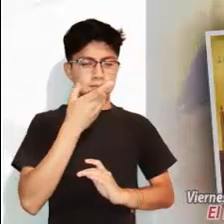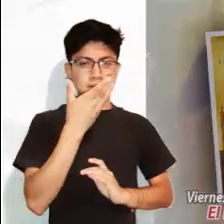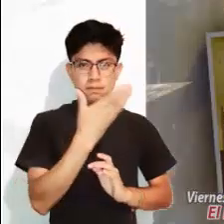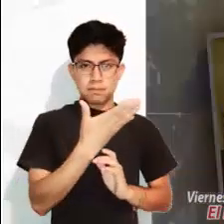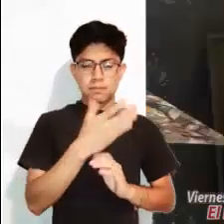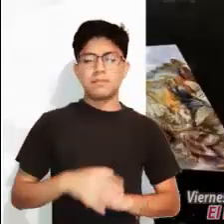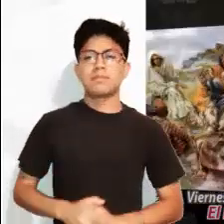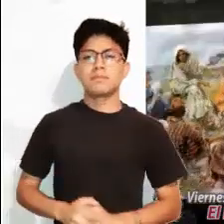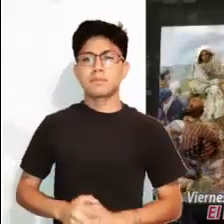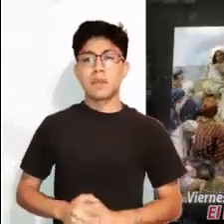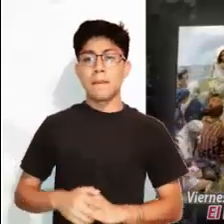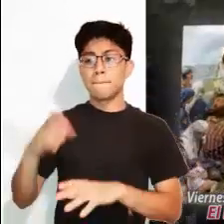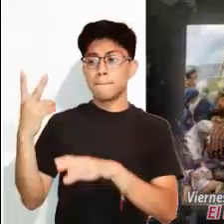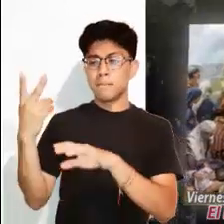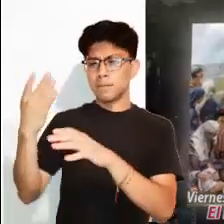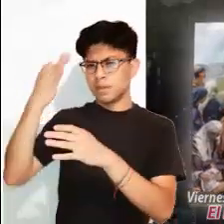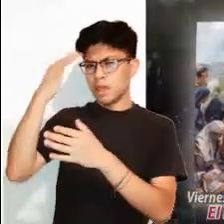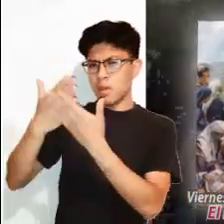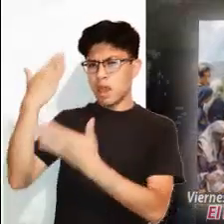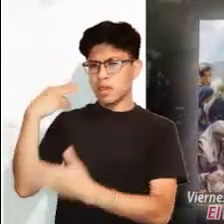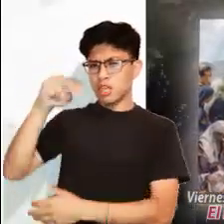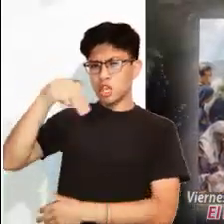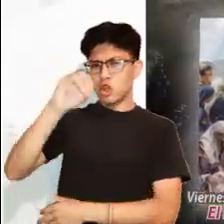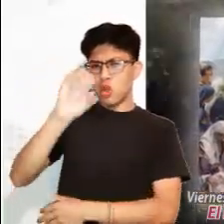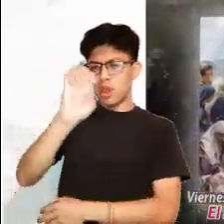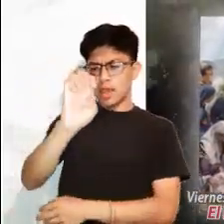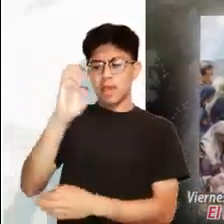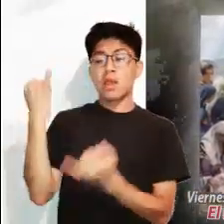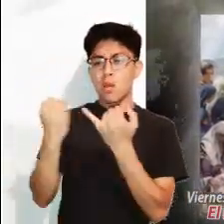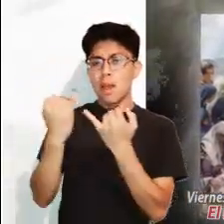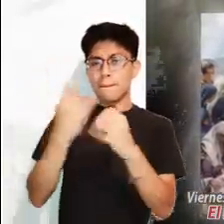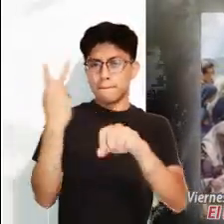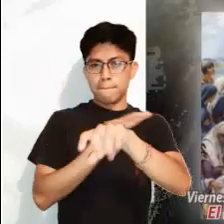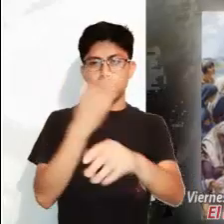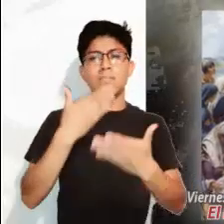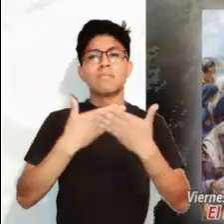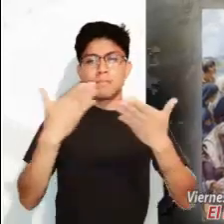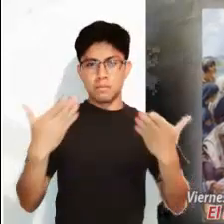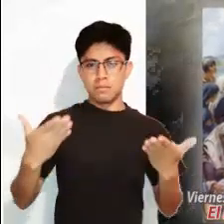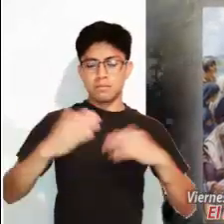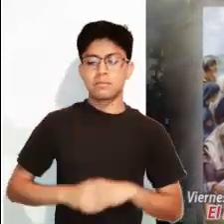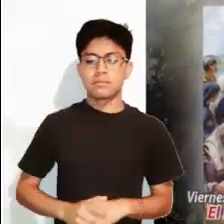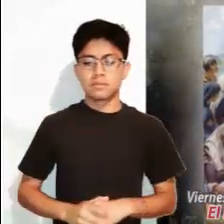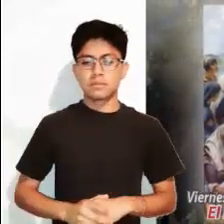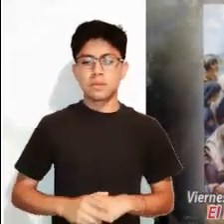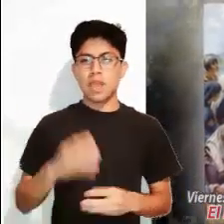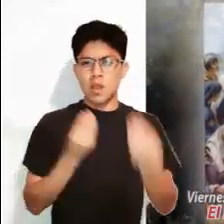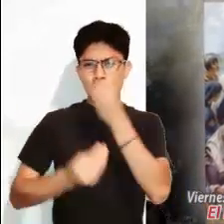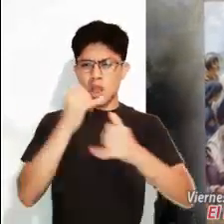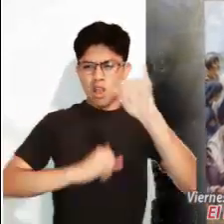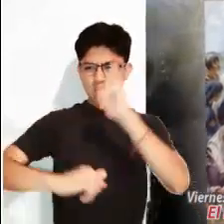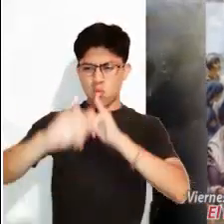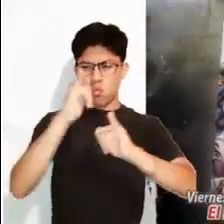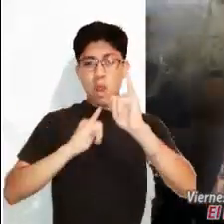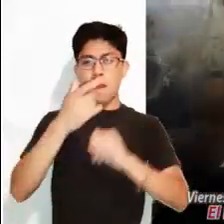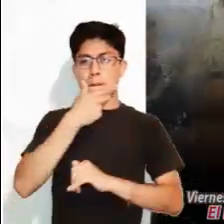En aquellos días Jesús dijo a sus discípulos, Lo que sucedió en tiempo de Noé, también sucederá en el tiempo del Hijo del